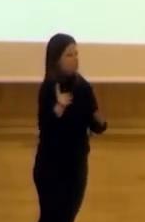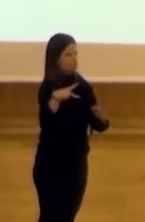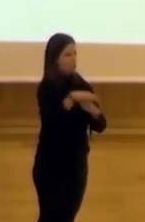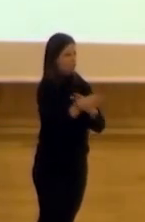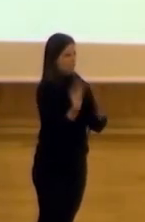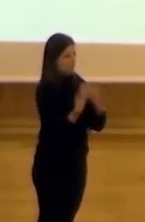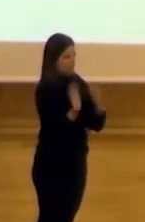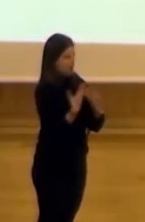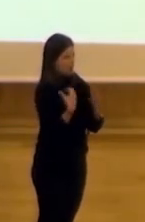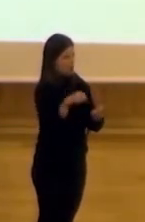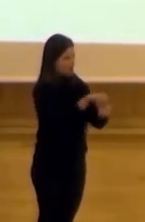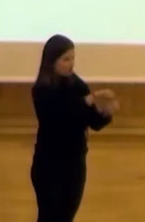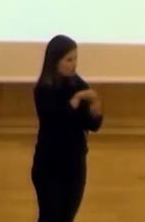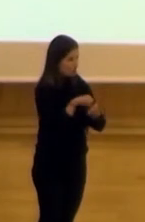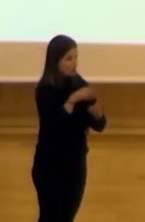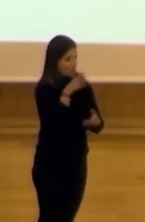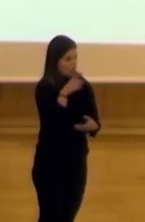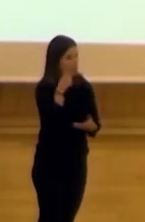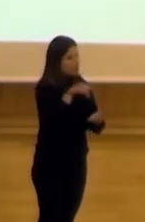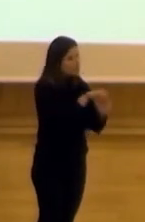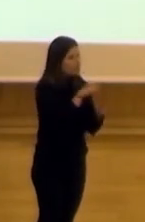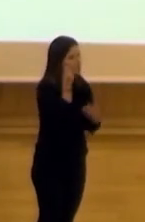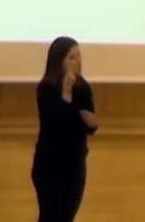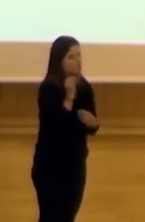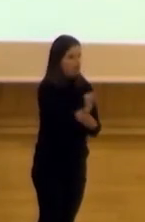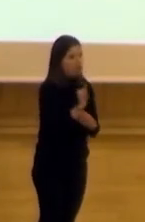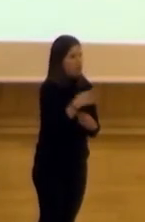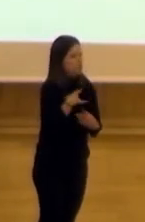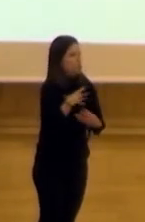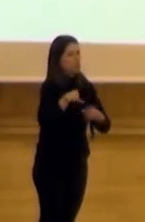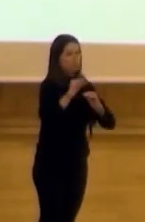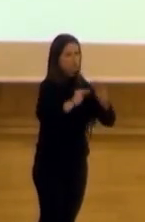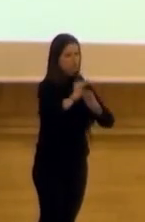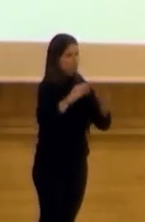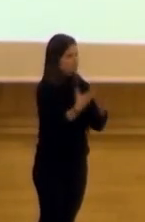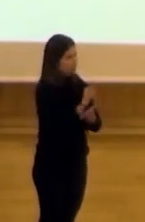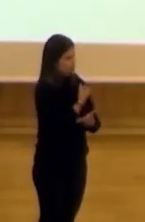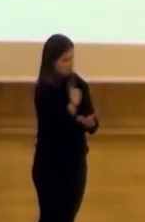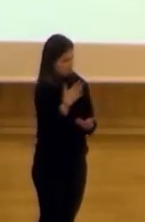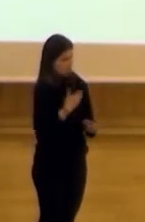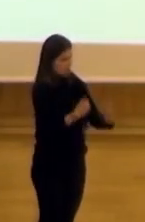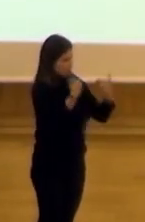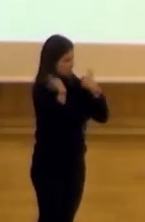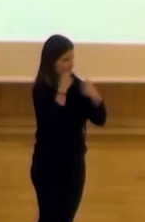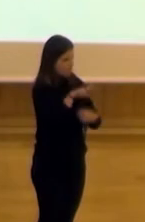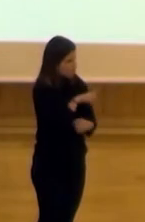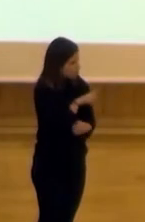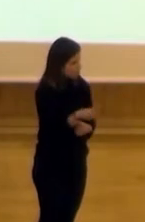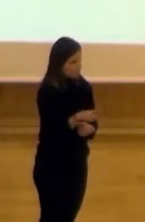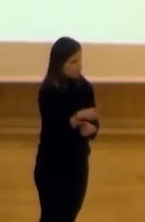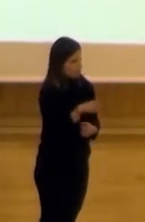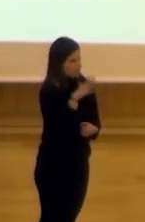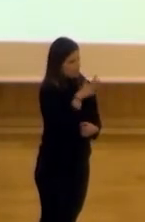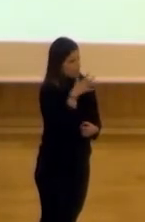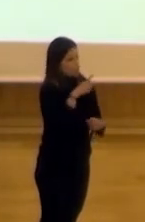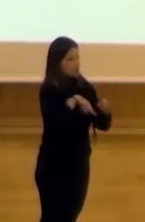porque si no la ciudadanía piensa que porque yo estoy ahí le voy a poder solucionar las cosas y yo no está en mi competencia solucionarle y quizás eso